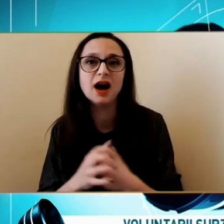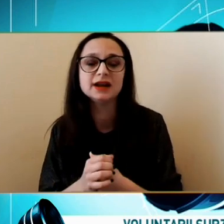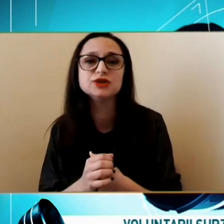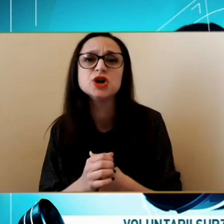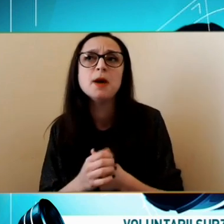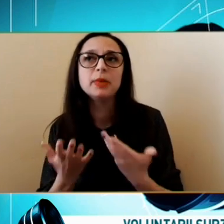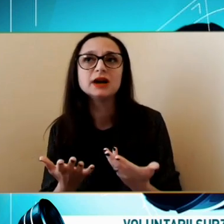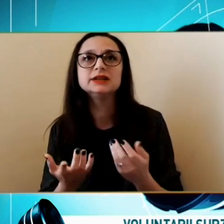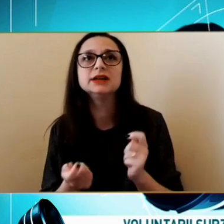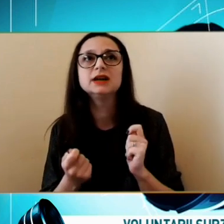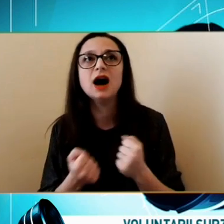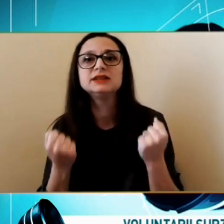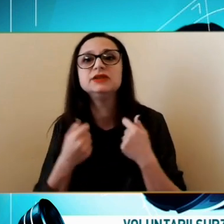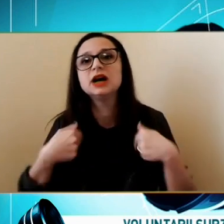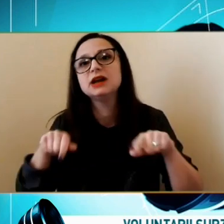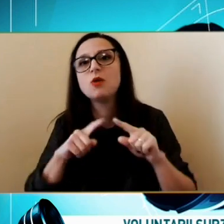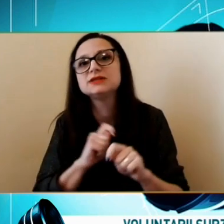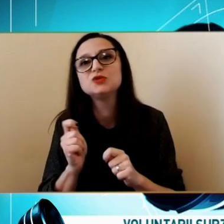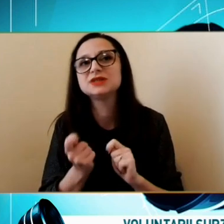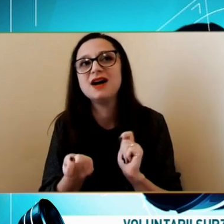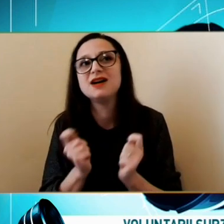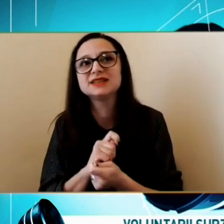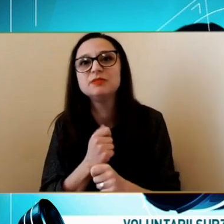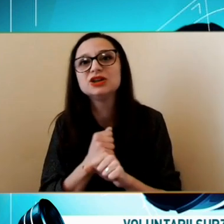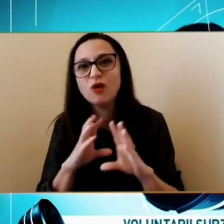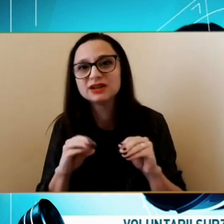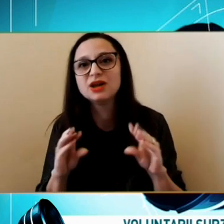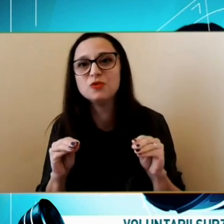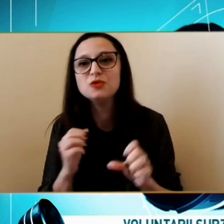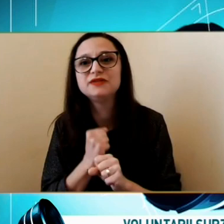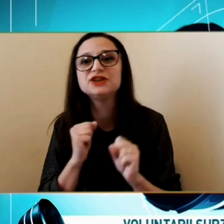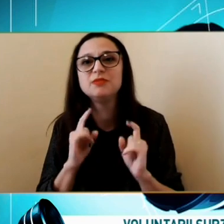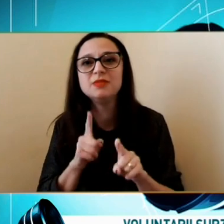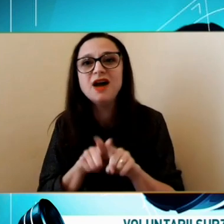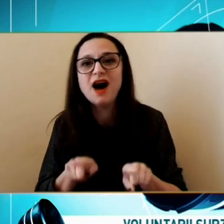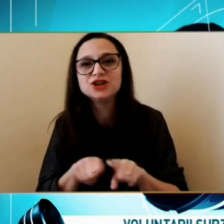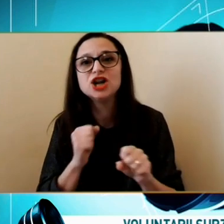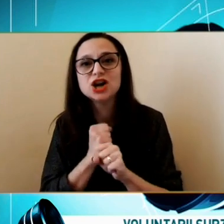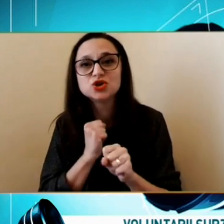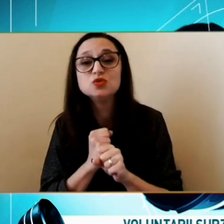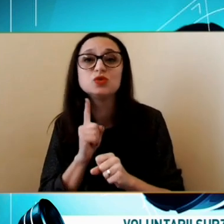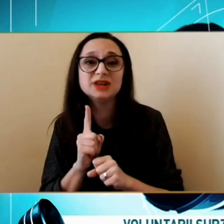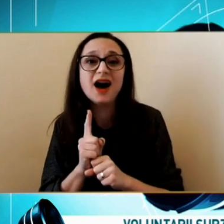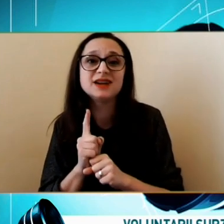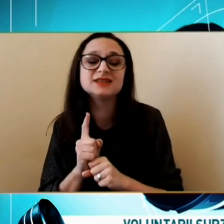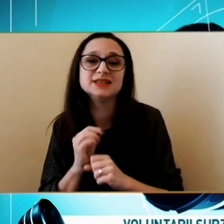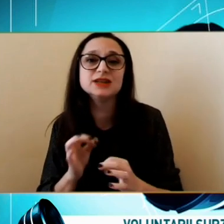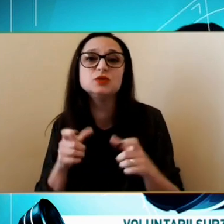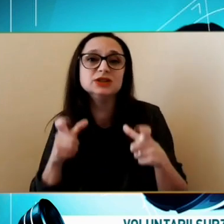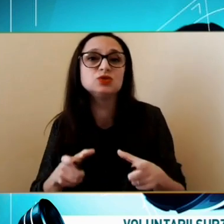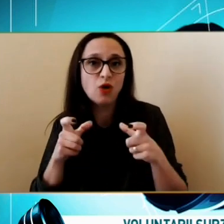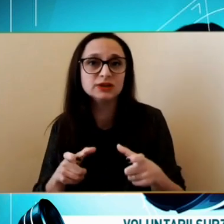comunicare Deci practic Activitatea noastră Nu s-a schimbat foarte mult Facem același lucru Dar